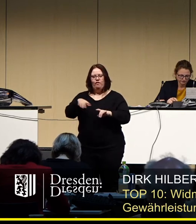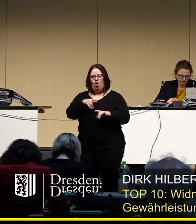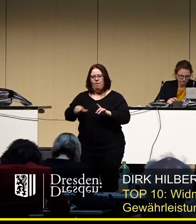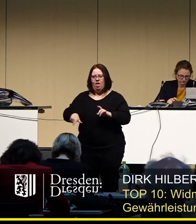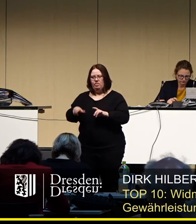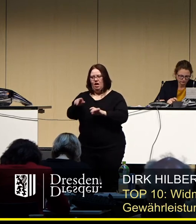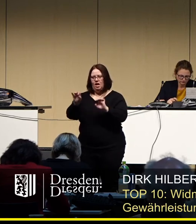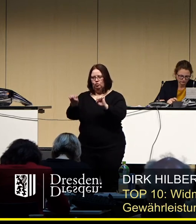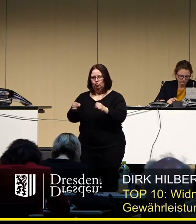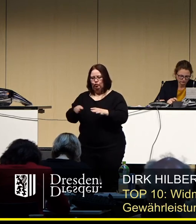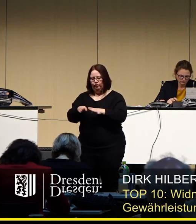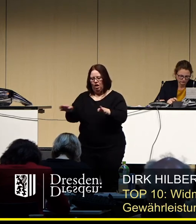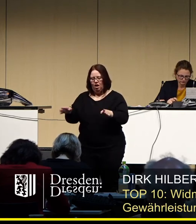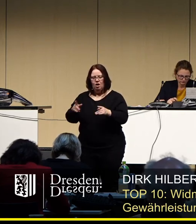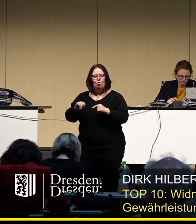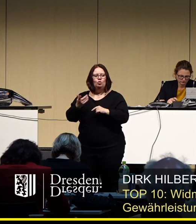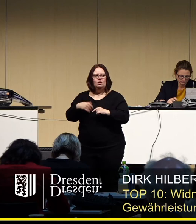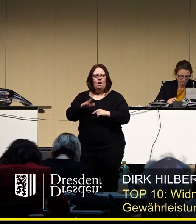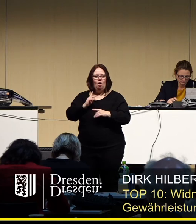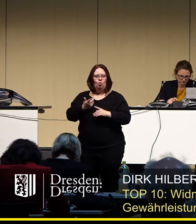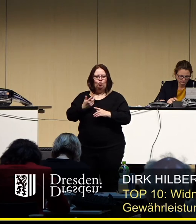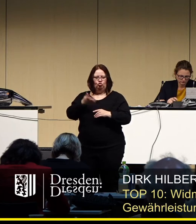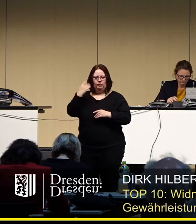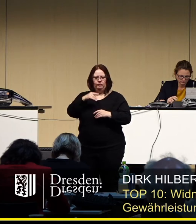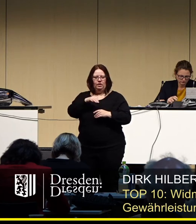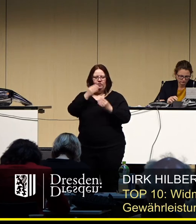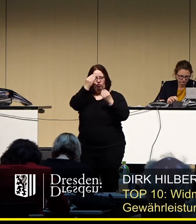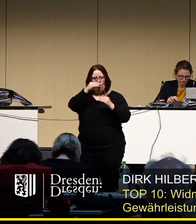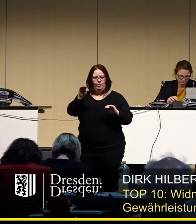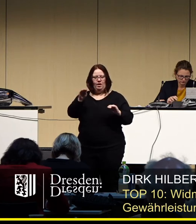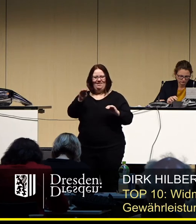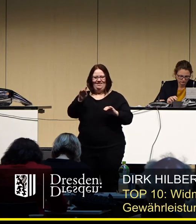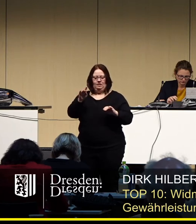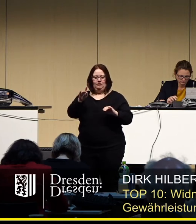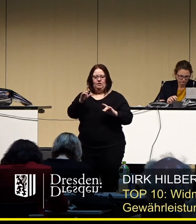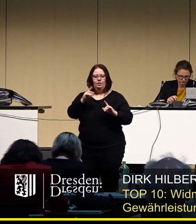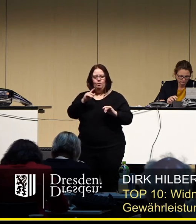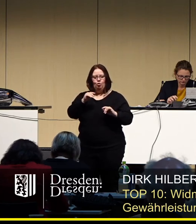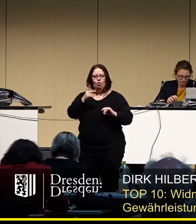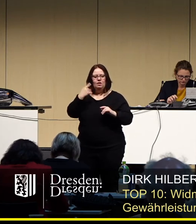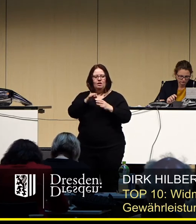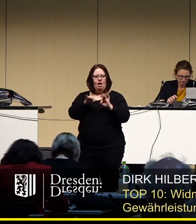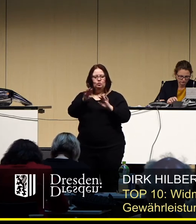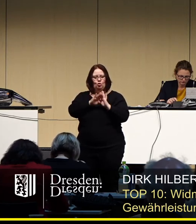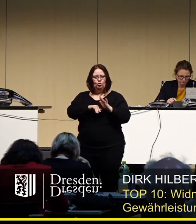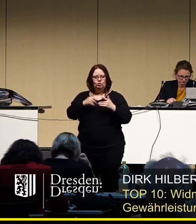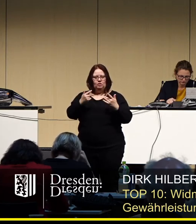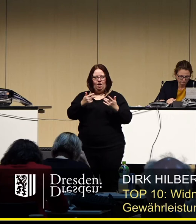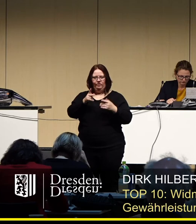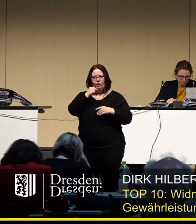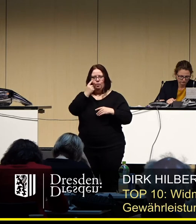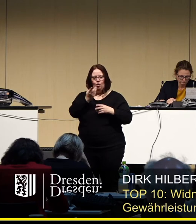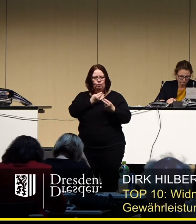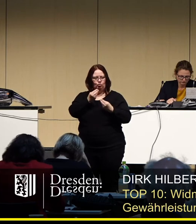einhergehend und eine Ausnahme, und darüber hatten wir ja auch schon informiert, beschäftigt uns ja heute mit dem Tagesordnungspunkt 8 oder morgen besser